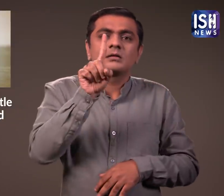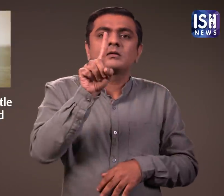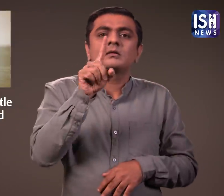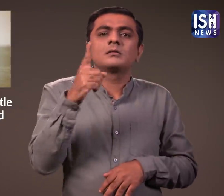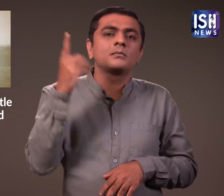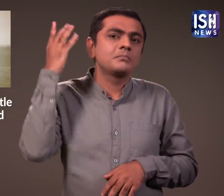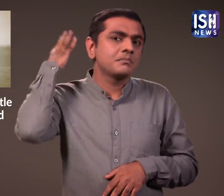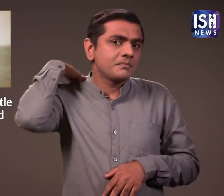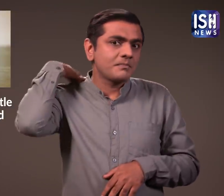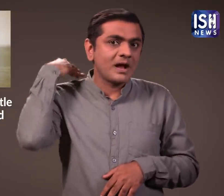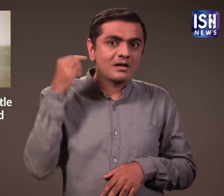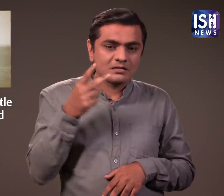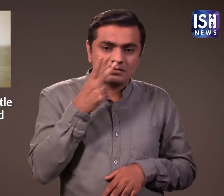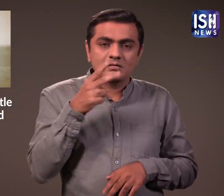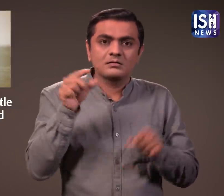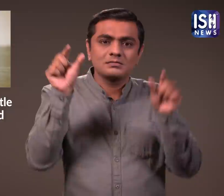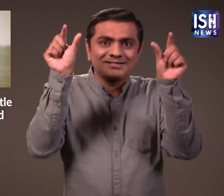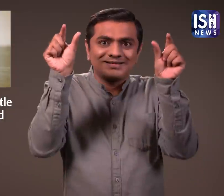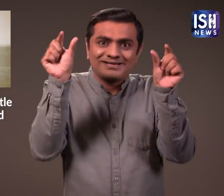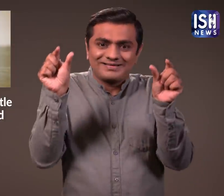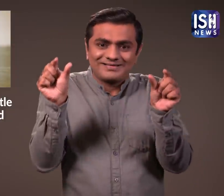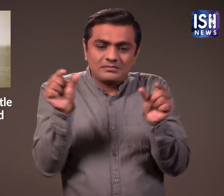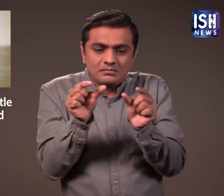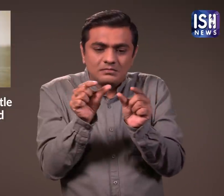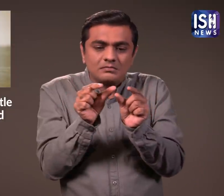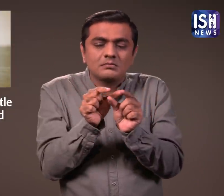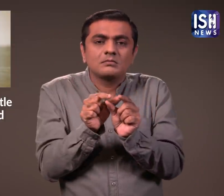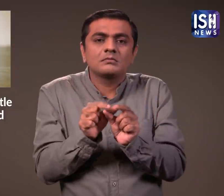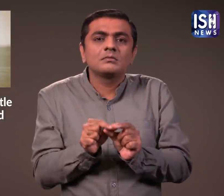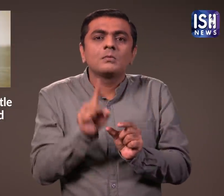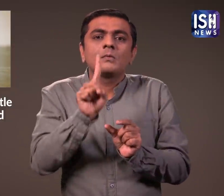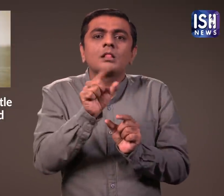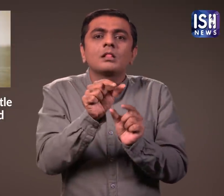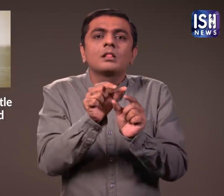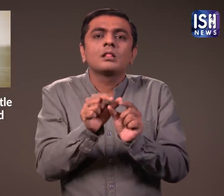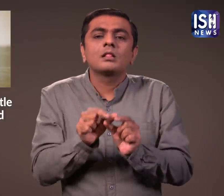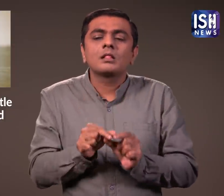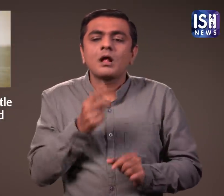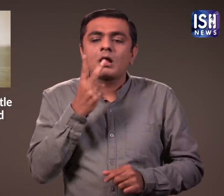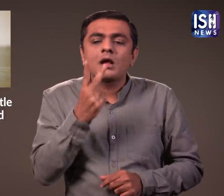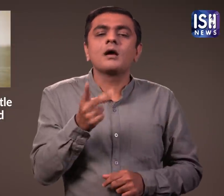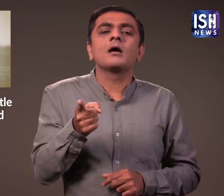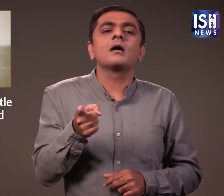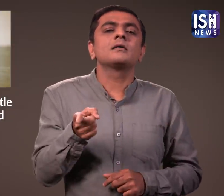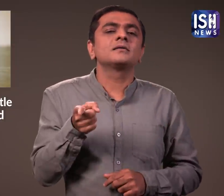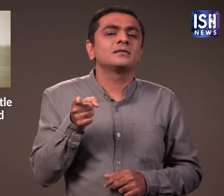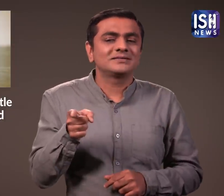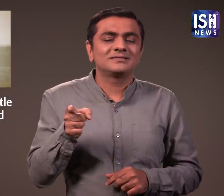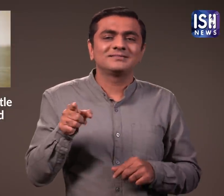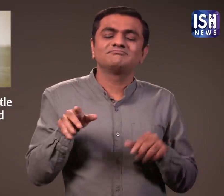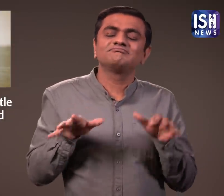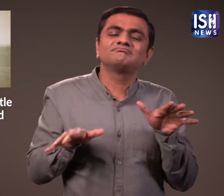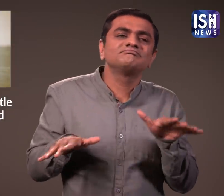उनकी जीर आपस में जुड़ी हुई है डॉक्टरों ने बताया कि चलते समय दोनों सिरों में काफी तालमेल है